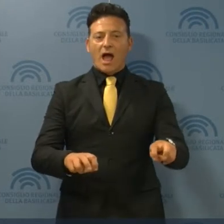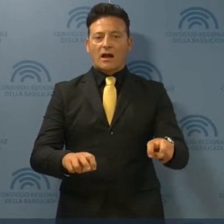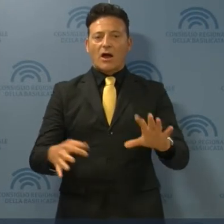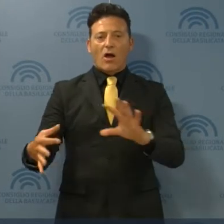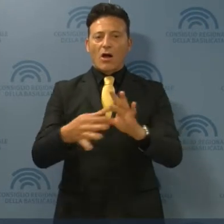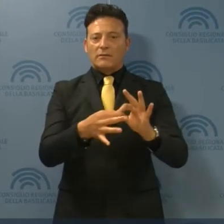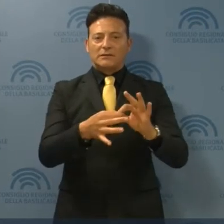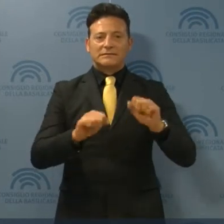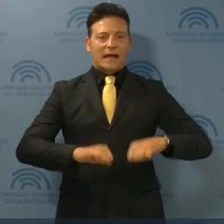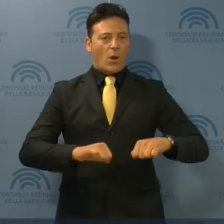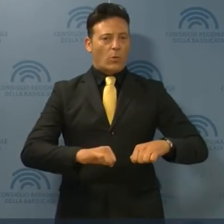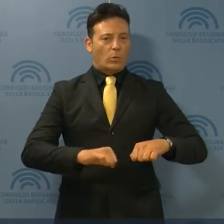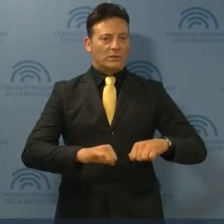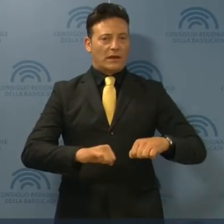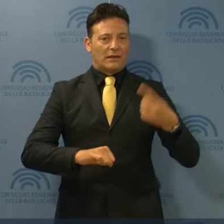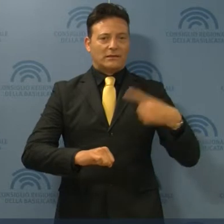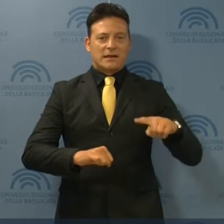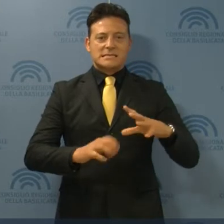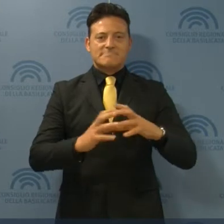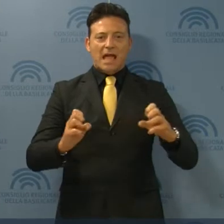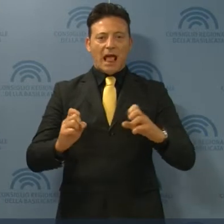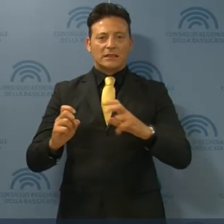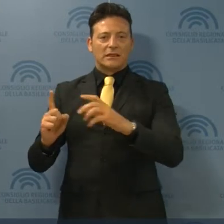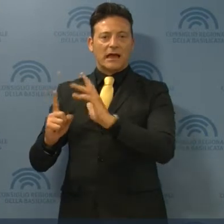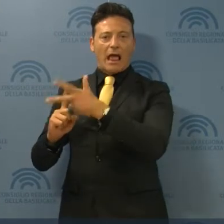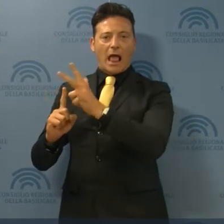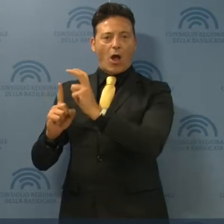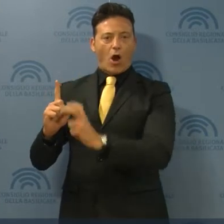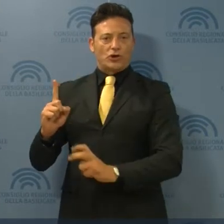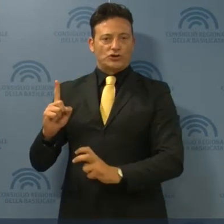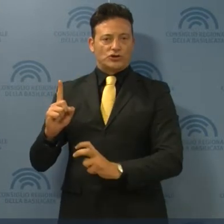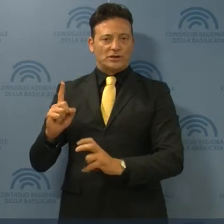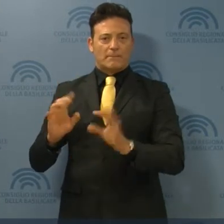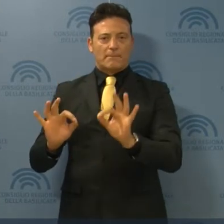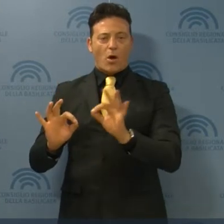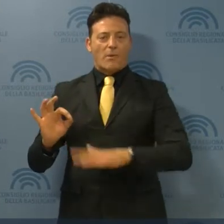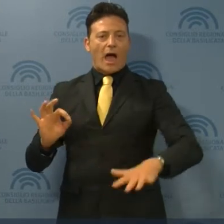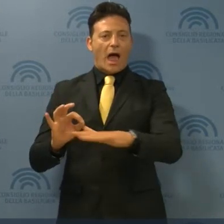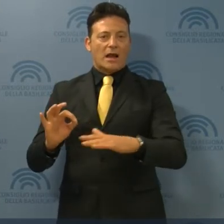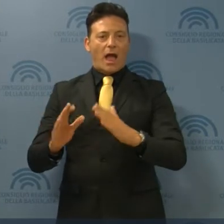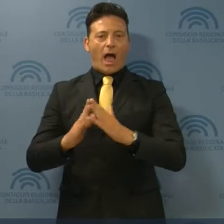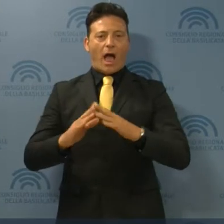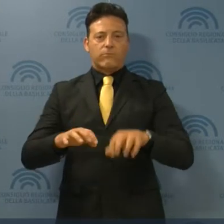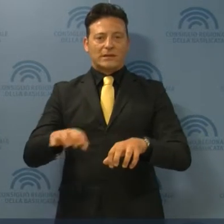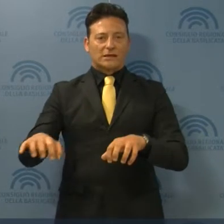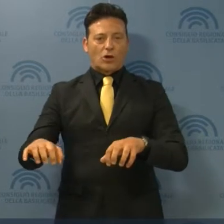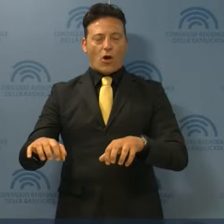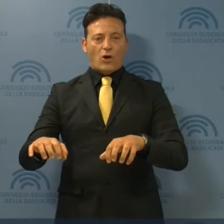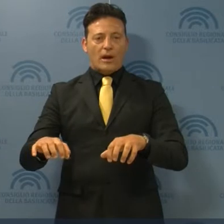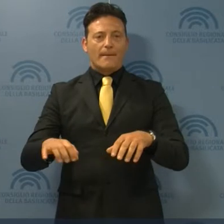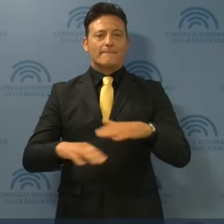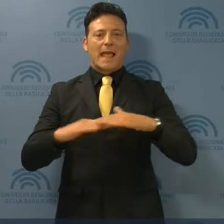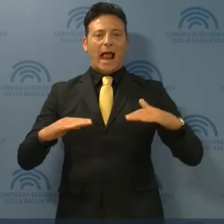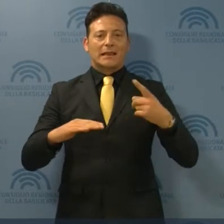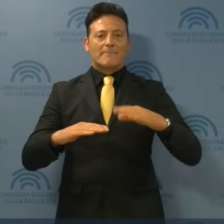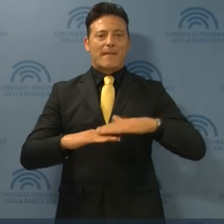'impatto sulla salute degli impianti eolici installati nei pressi delle abitazioni a piani del